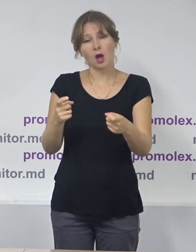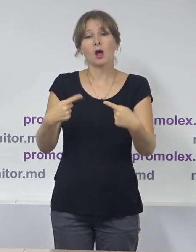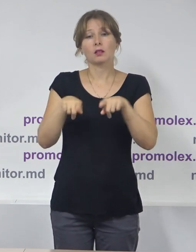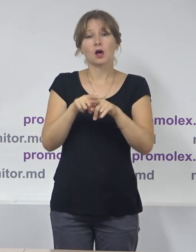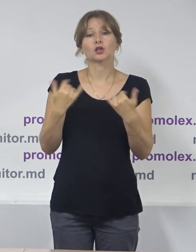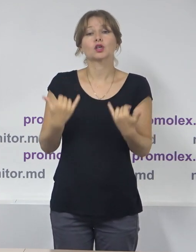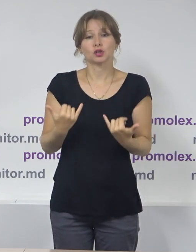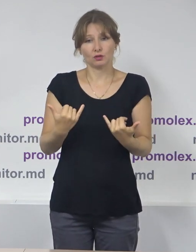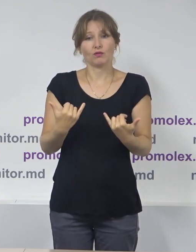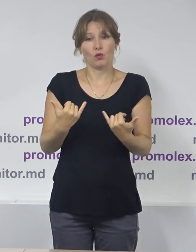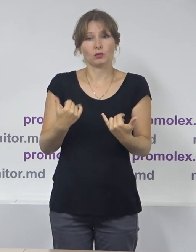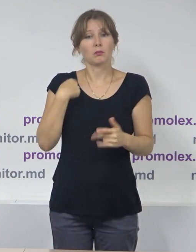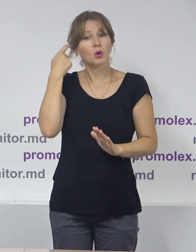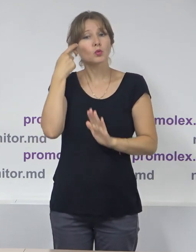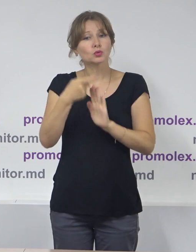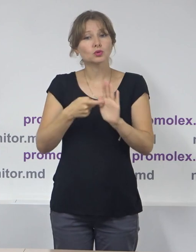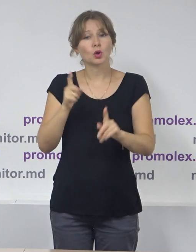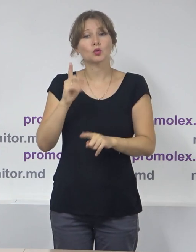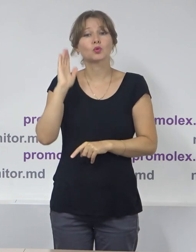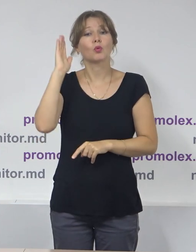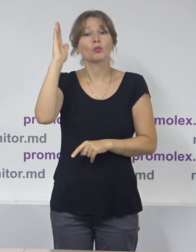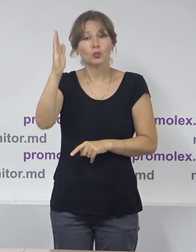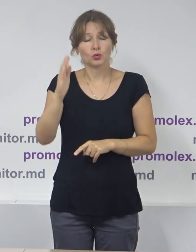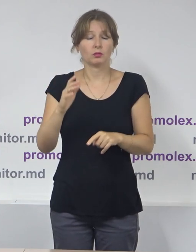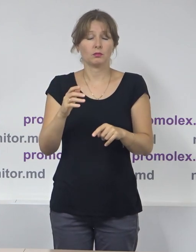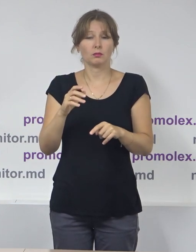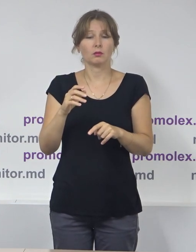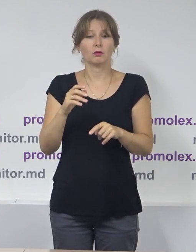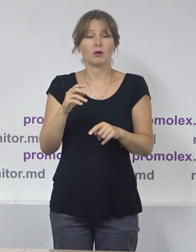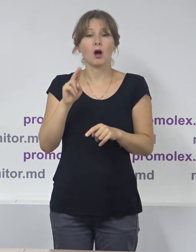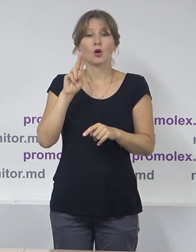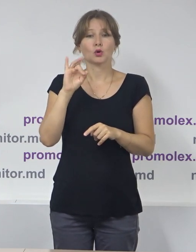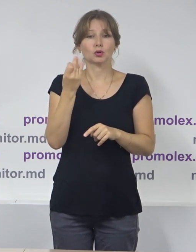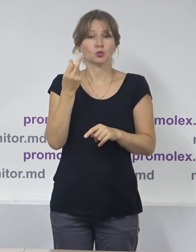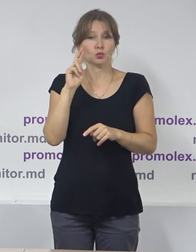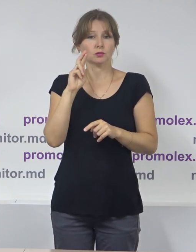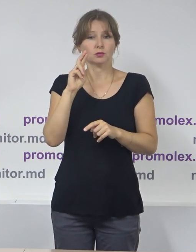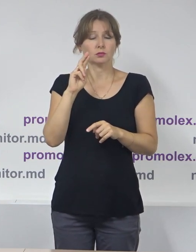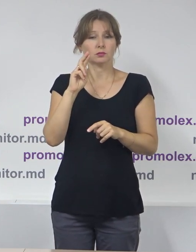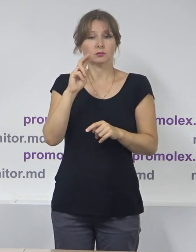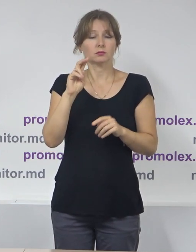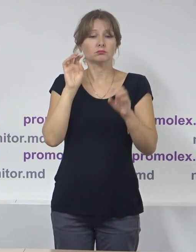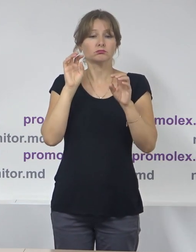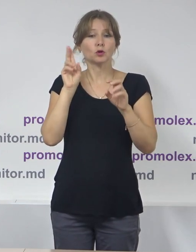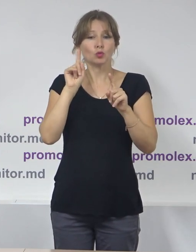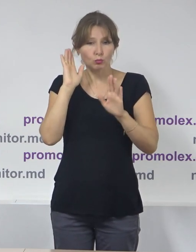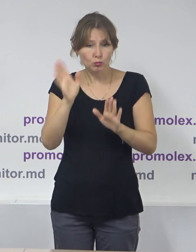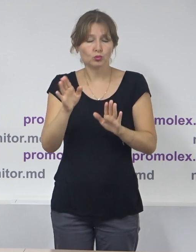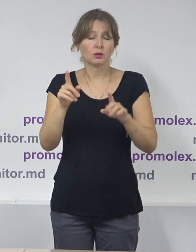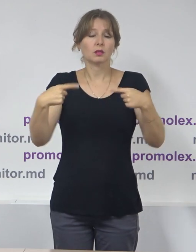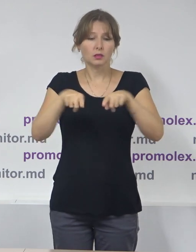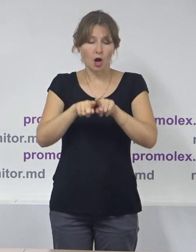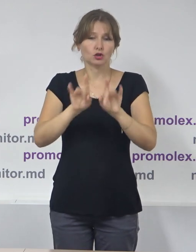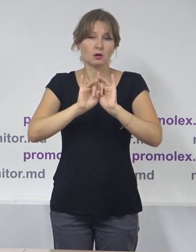am aflat că urmează și Curtea Constitucională în 14 septembrie deja să se expună pe acest aspect.